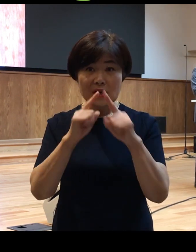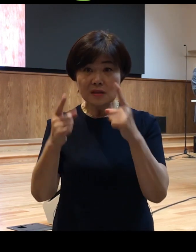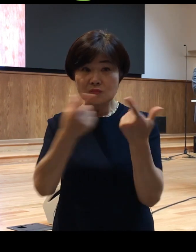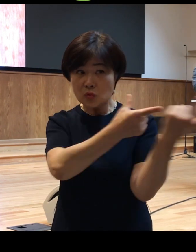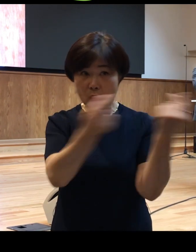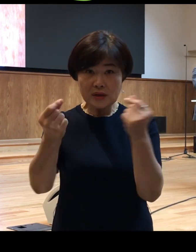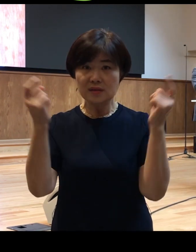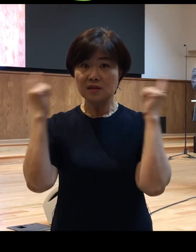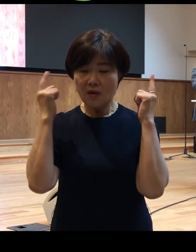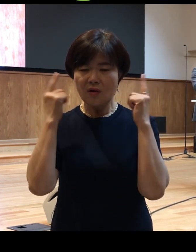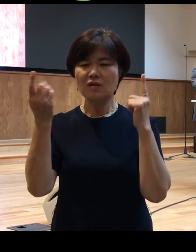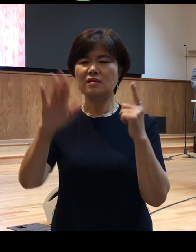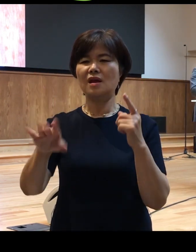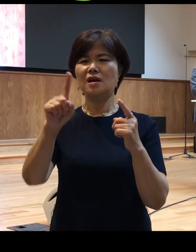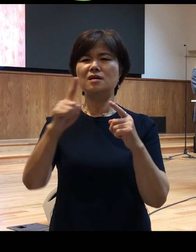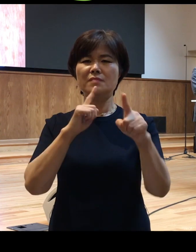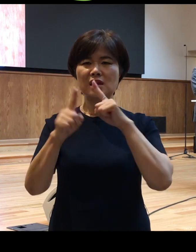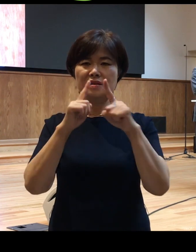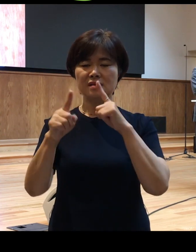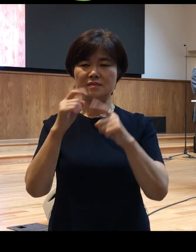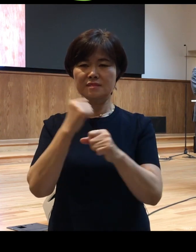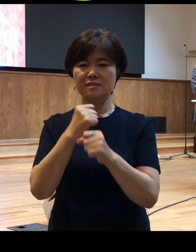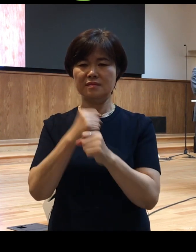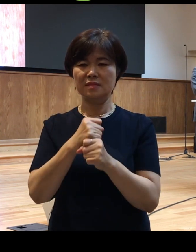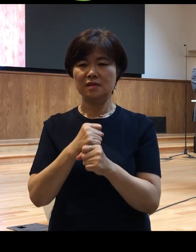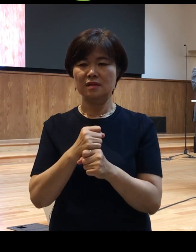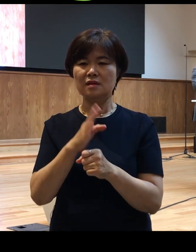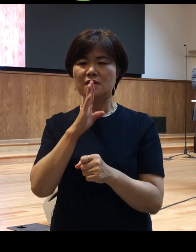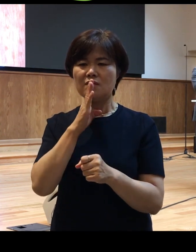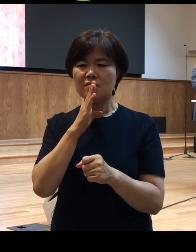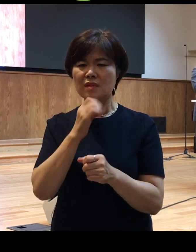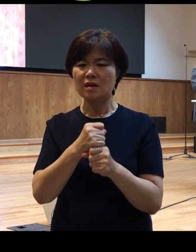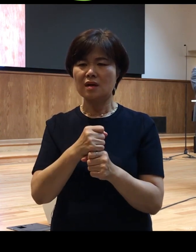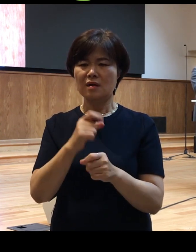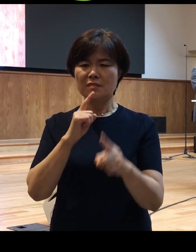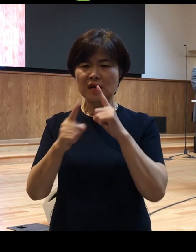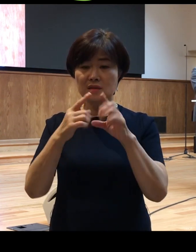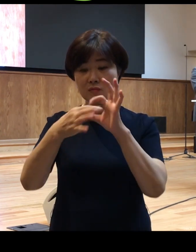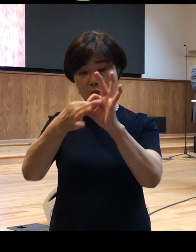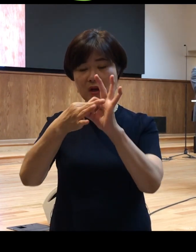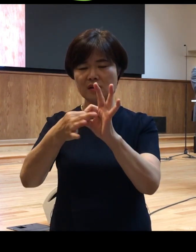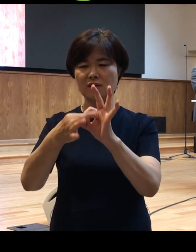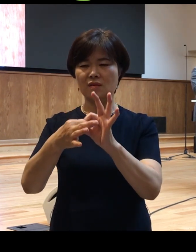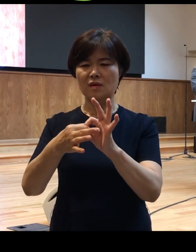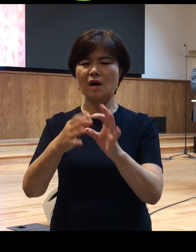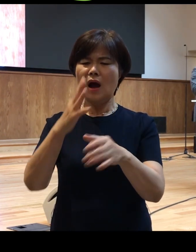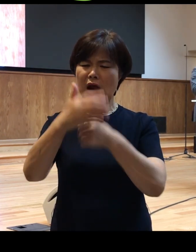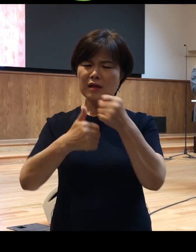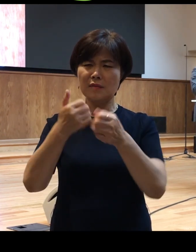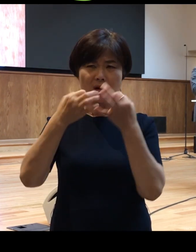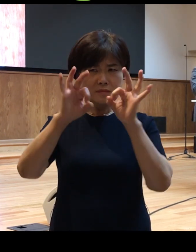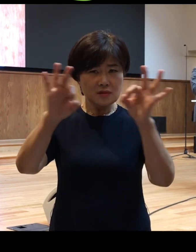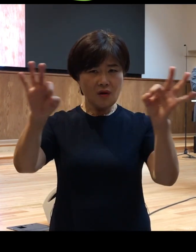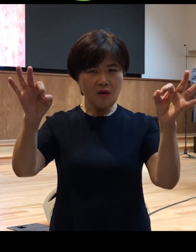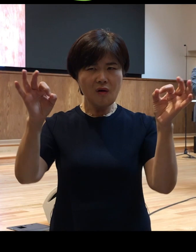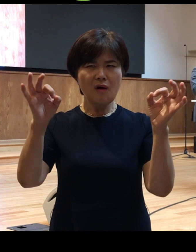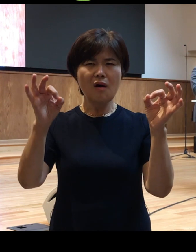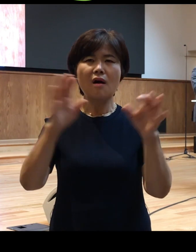말씀을 재단하는 사람이 있는가 하면 어떤 사람은 그 말씀을 통해서 하나님의 음성을 듣습니다 한